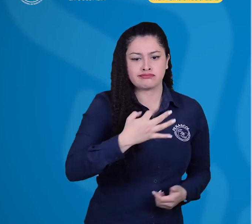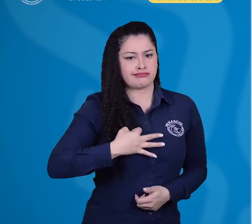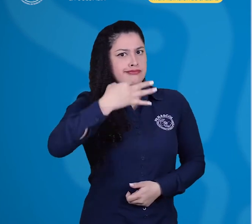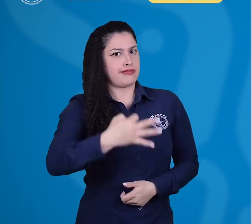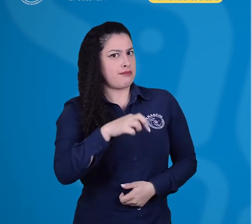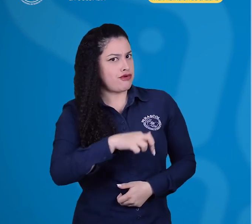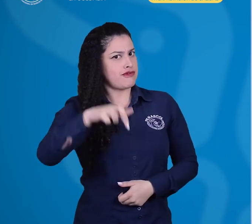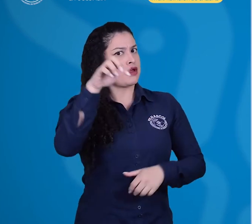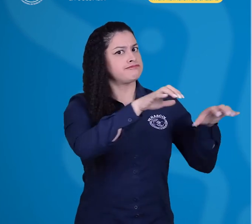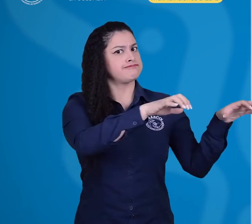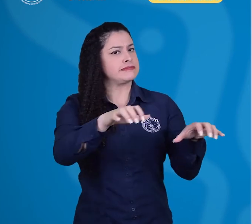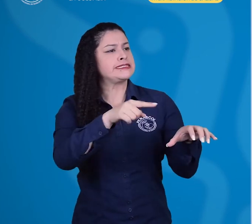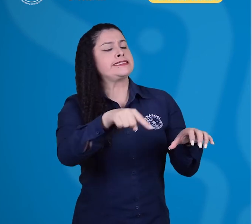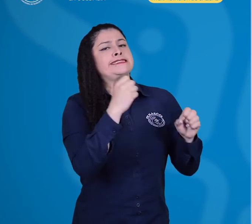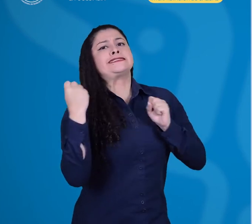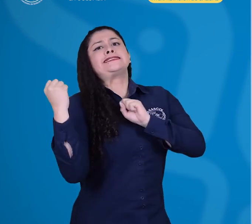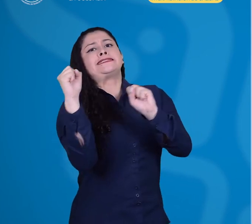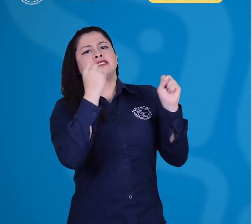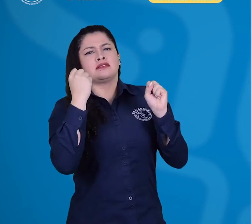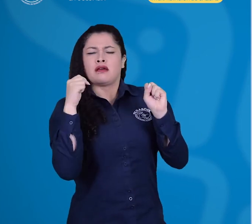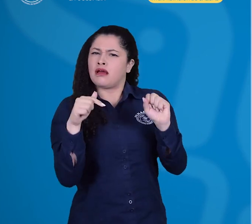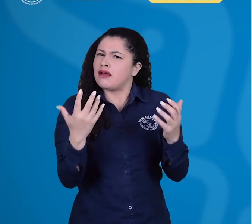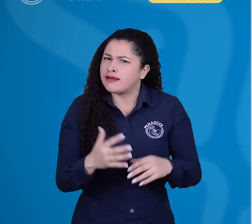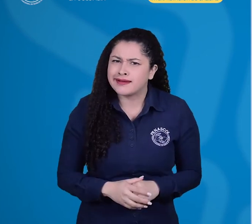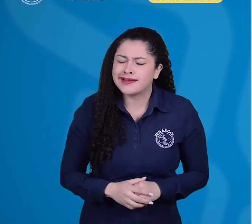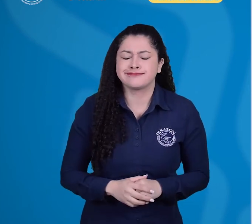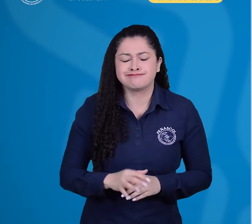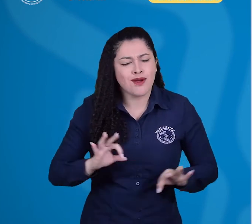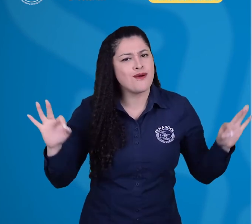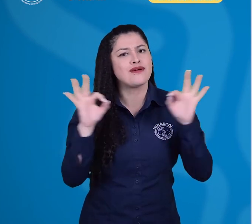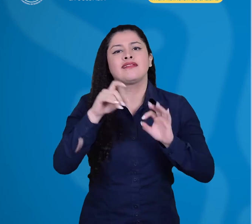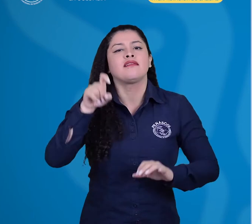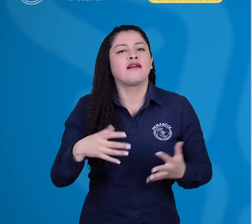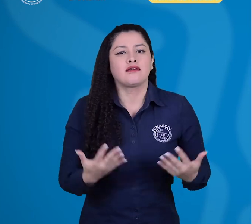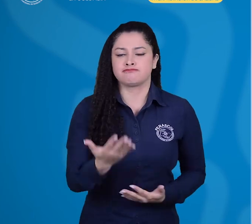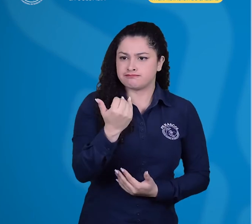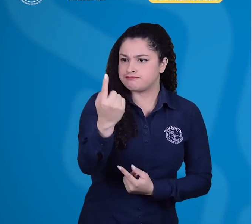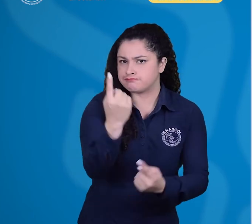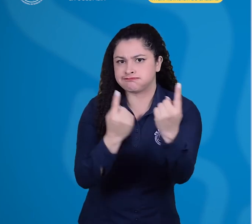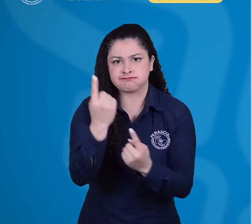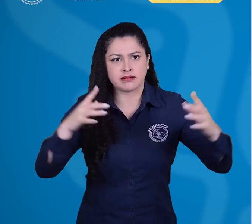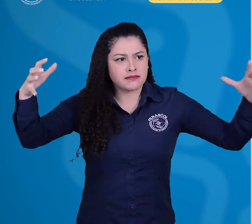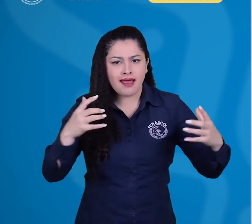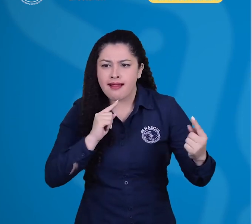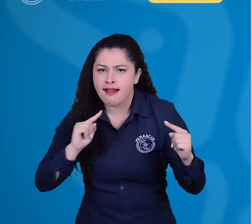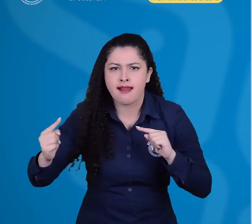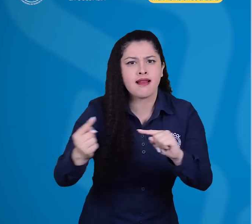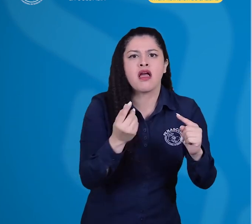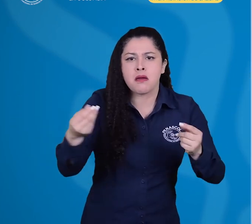es una de las preocupaciones más urgentes de toda la comunidad sorda, resulta imperativo crear